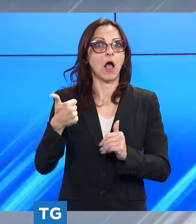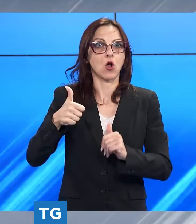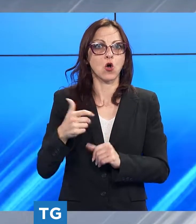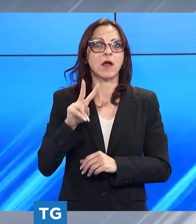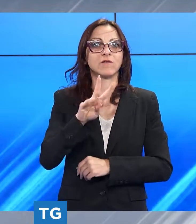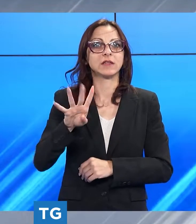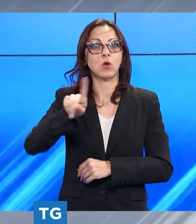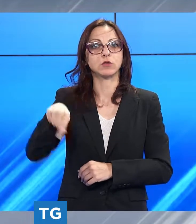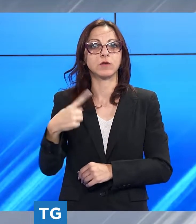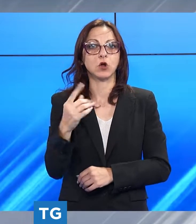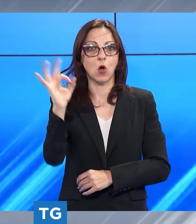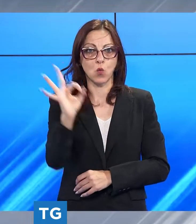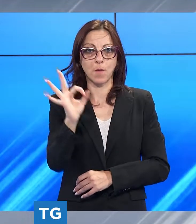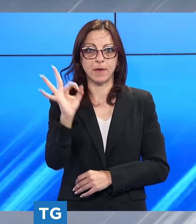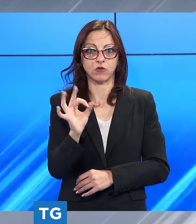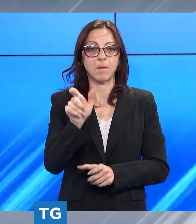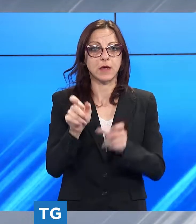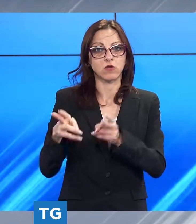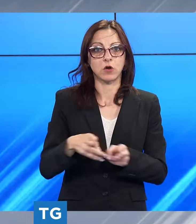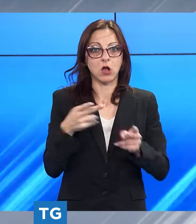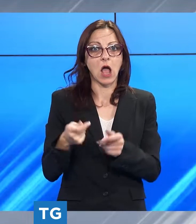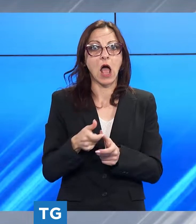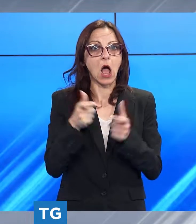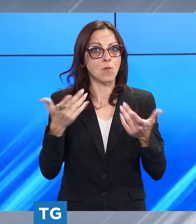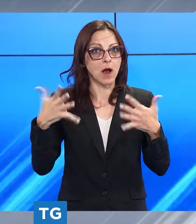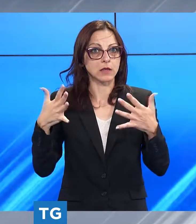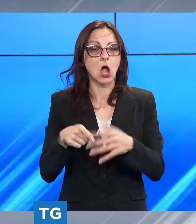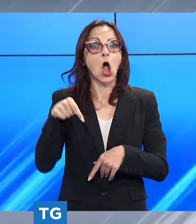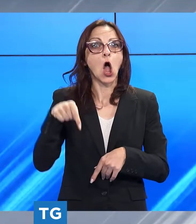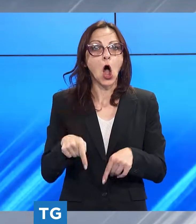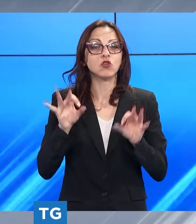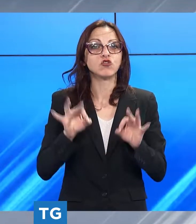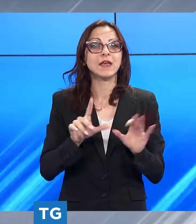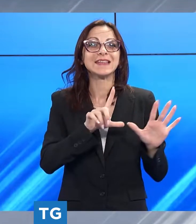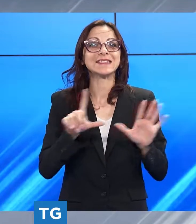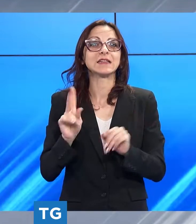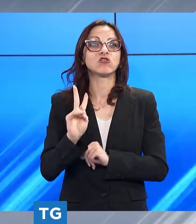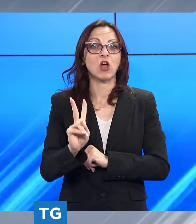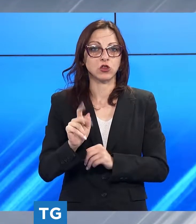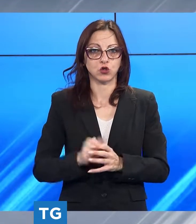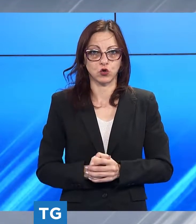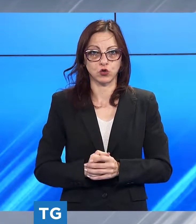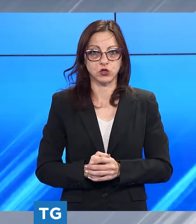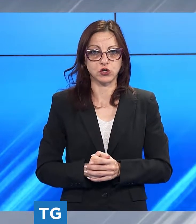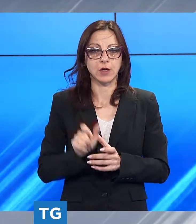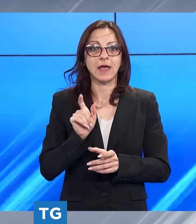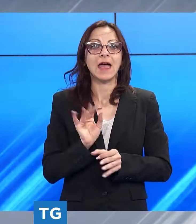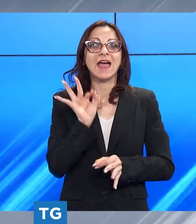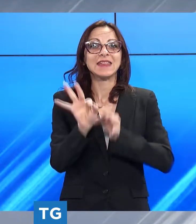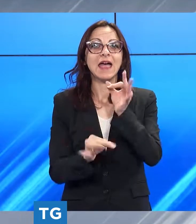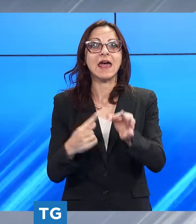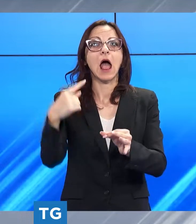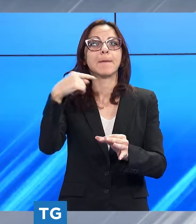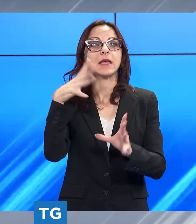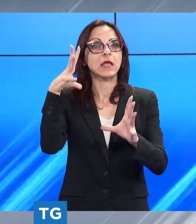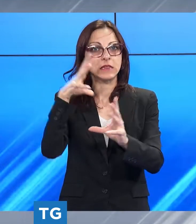,1% aumentano i ricoverati oggi sono 712 e aumentano anche le terapie intensive che